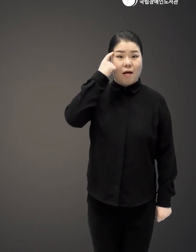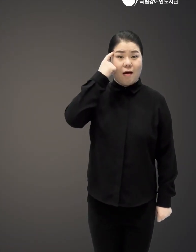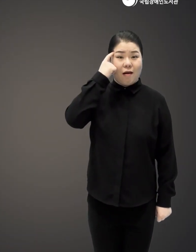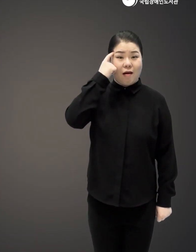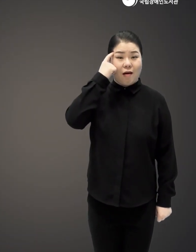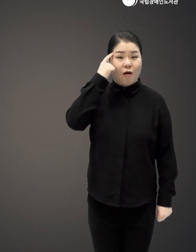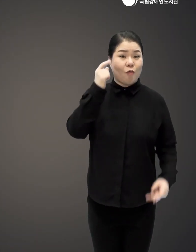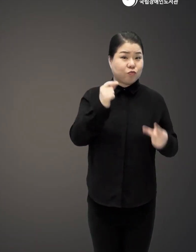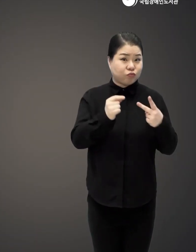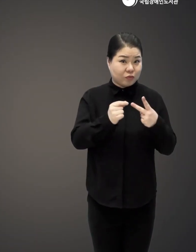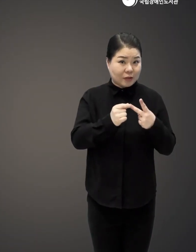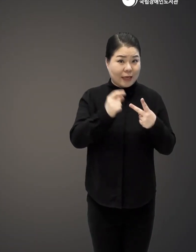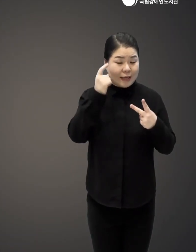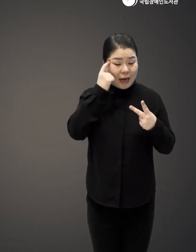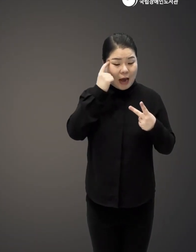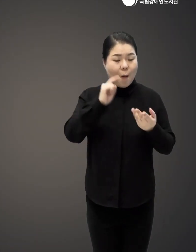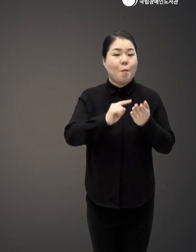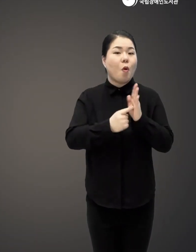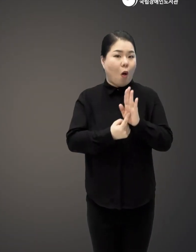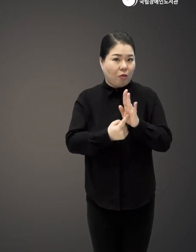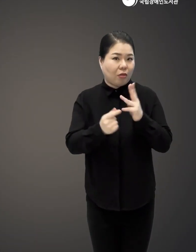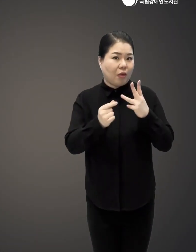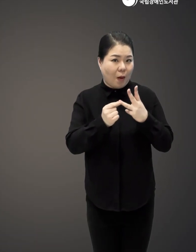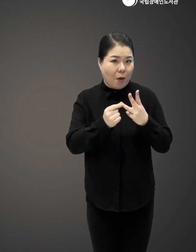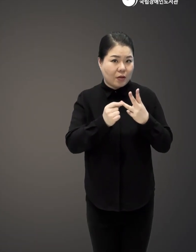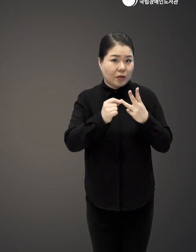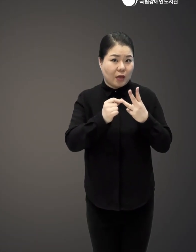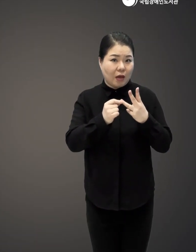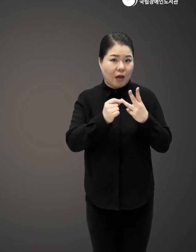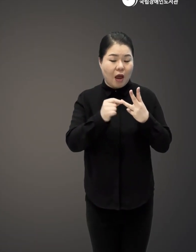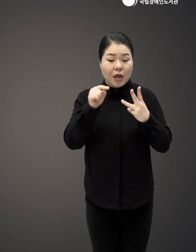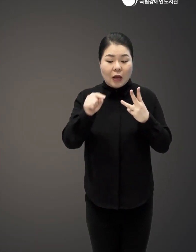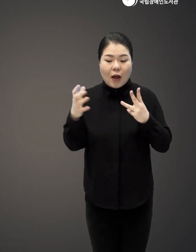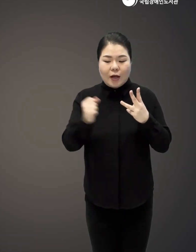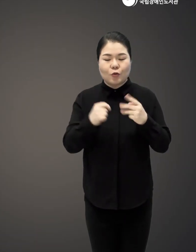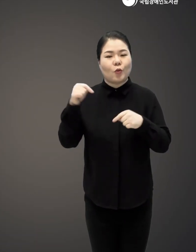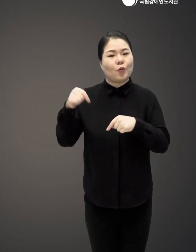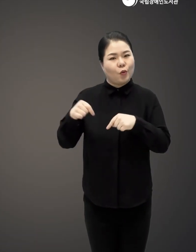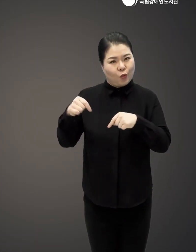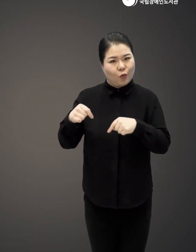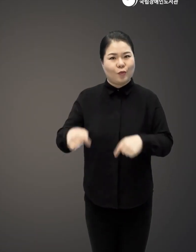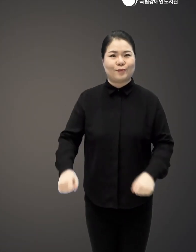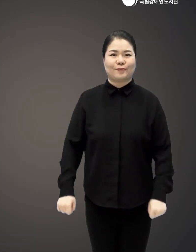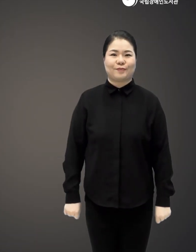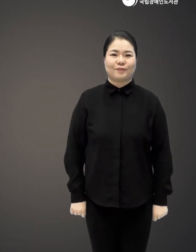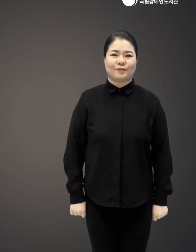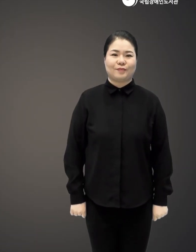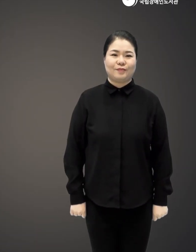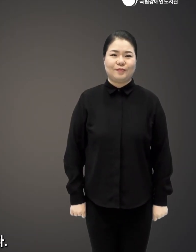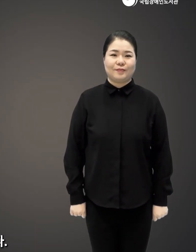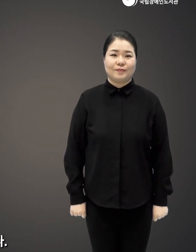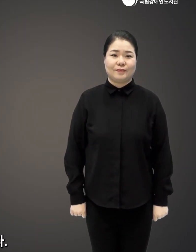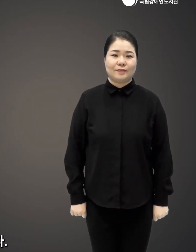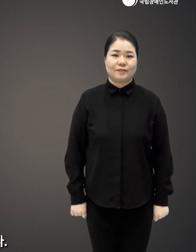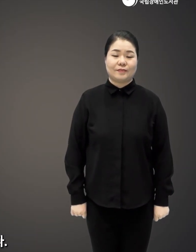그 다음에 인지해낸 것을 표현하는 단계고요 그런 다음에 이 표현한 것을 조율하는 이 세 가지의 단계죠